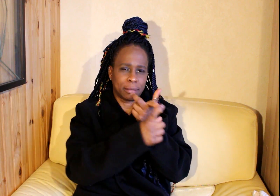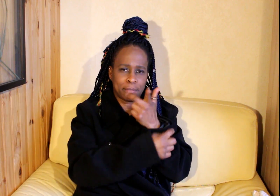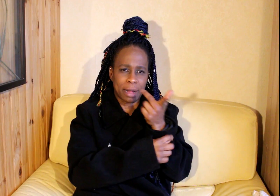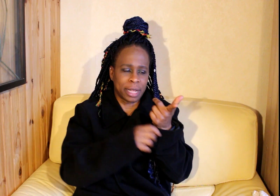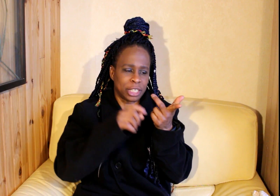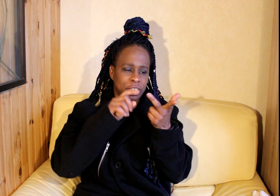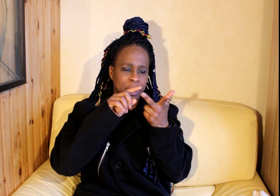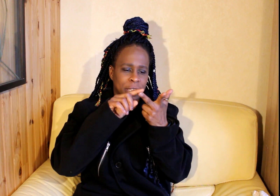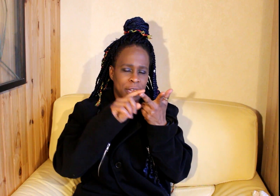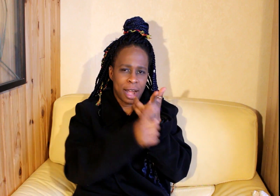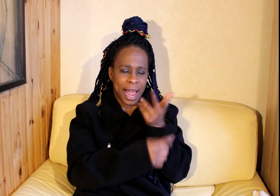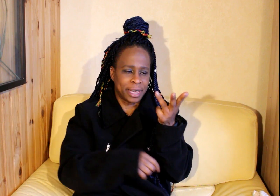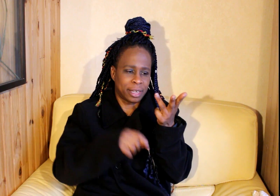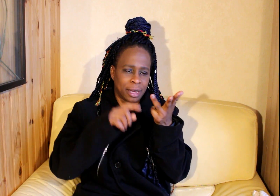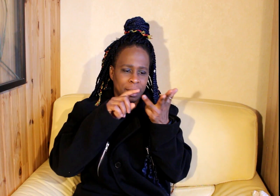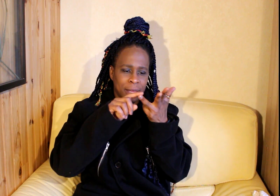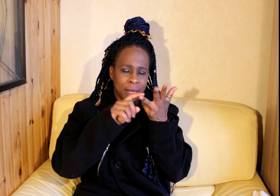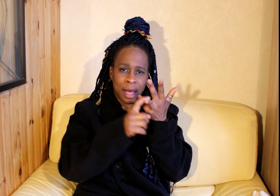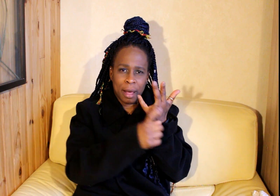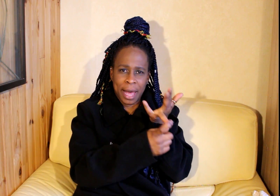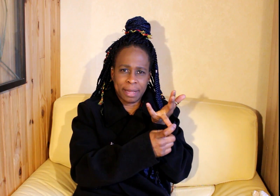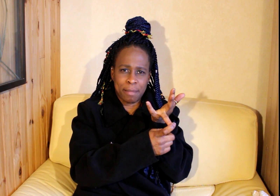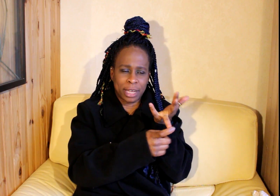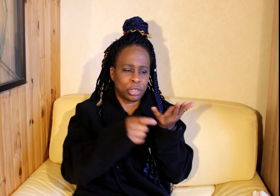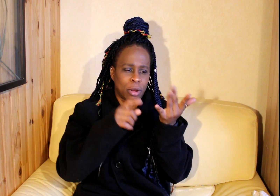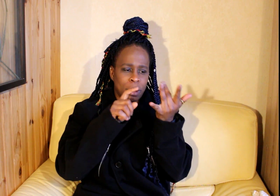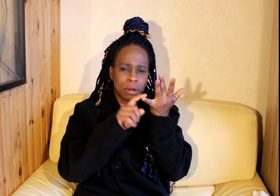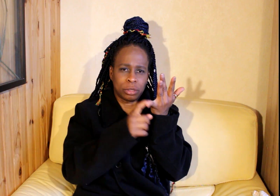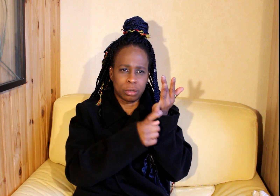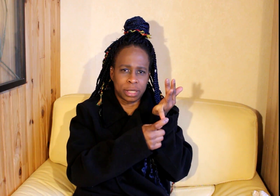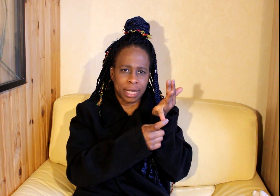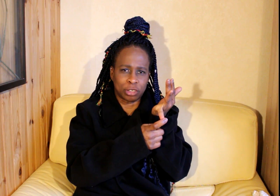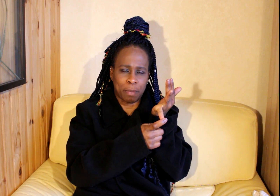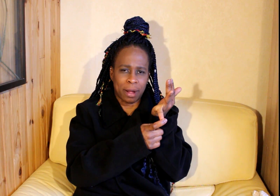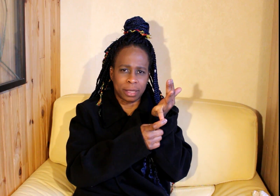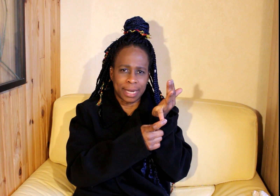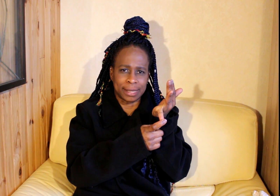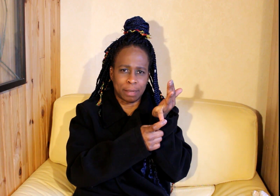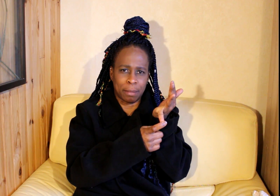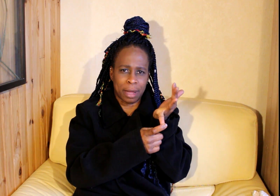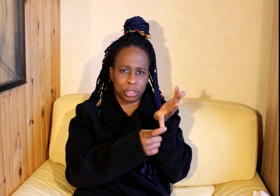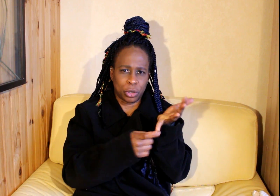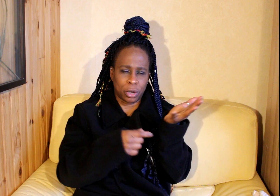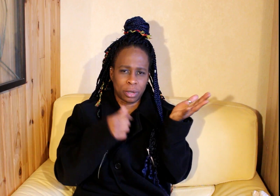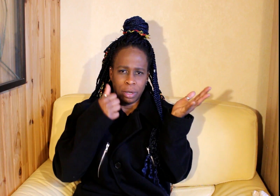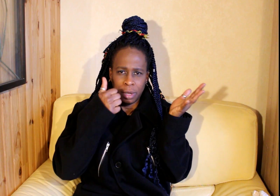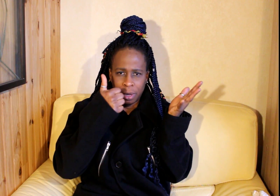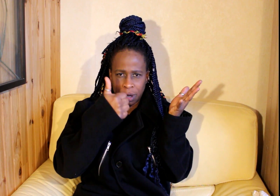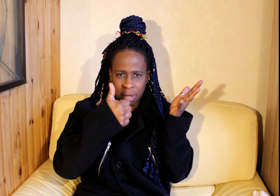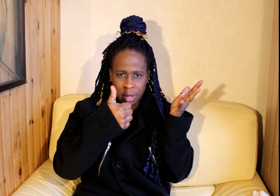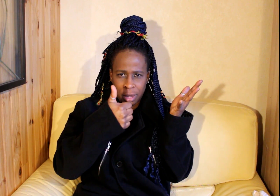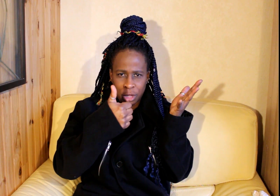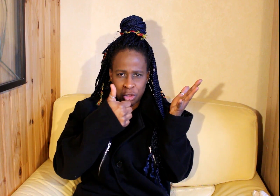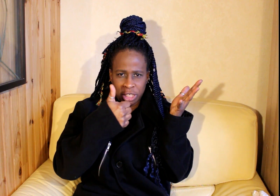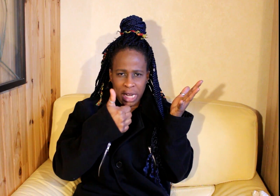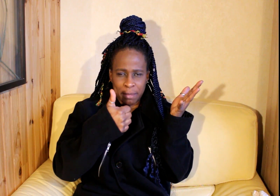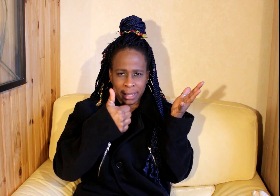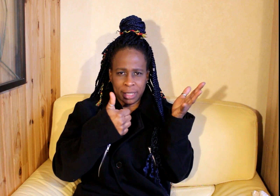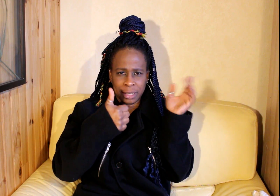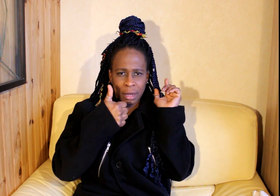Partager Liker Être majeur Autorisation parentale Si t'es pas majeur Ne jamais dire